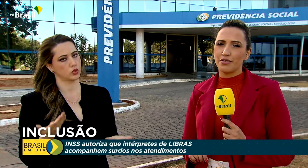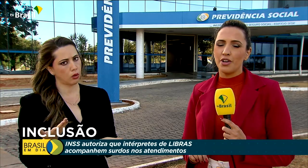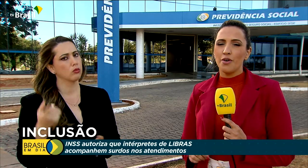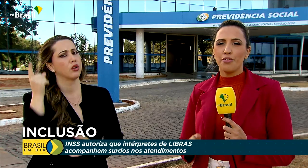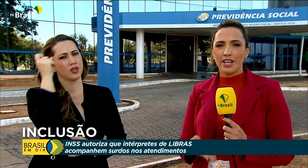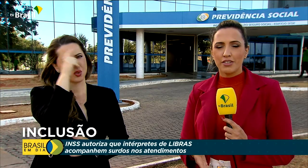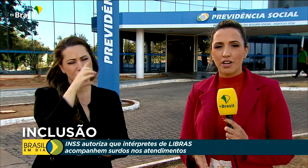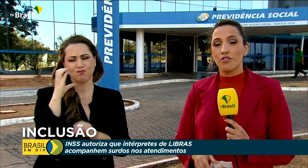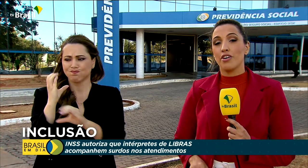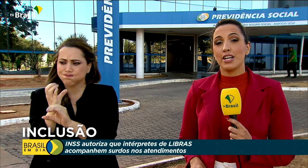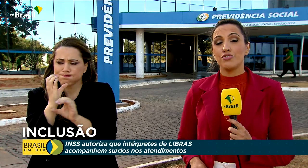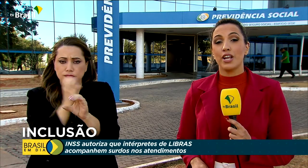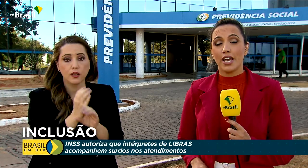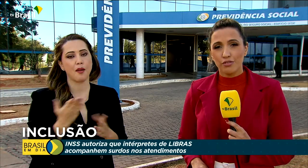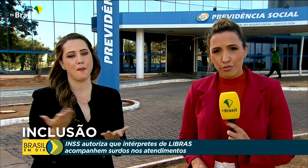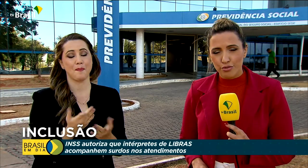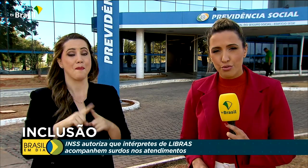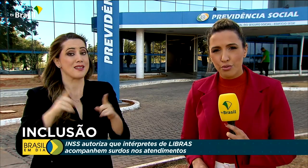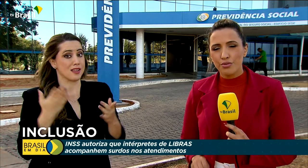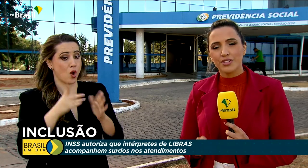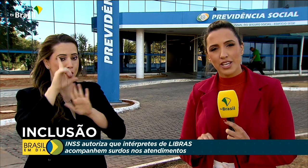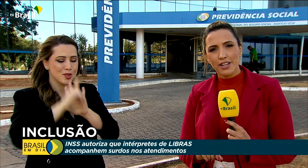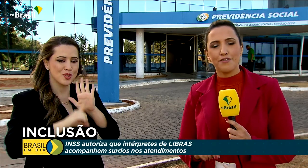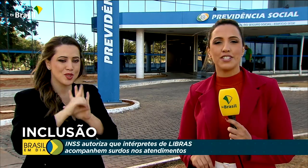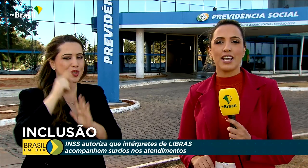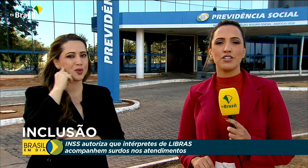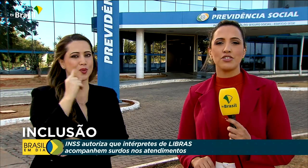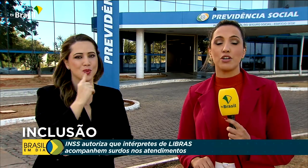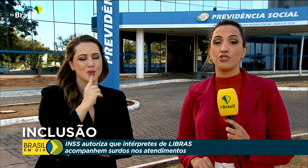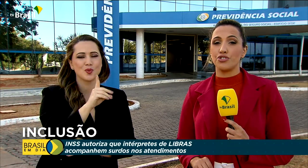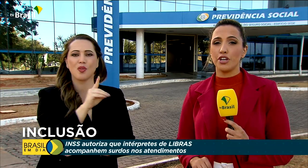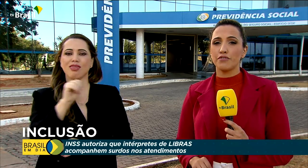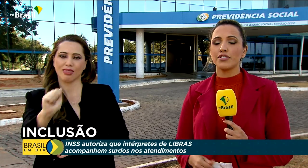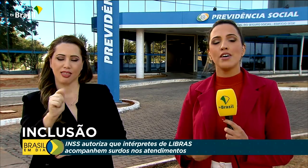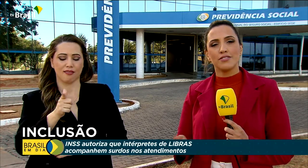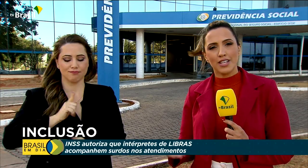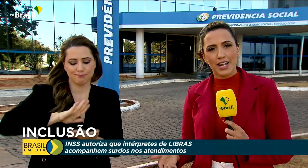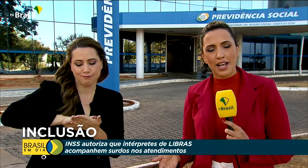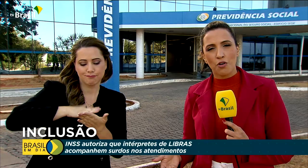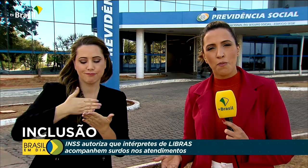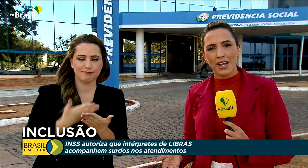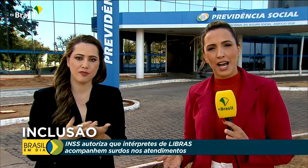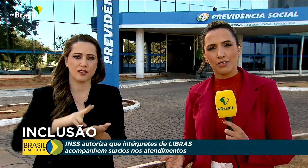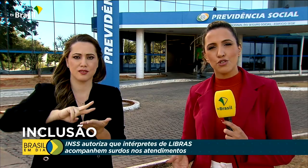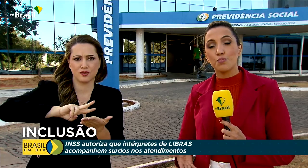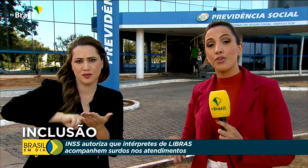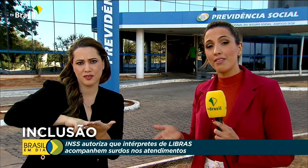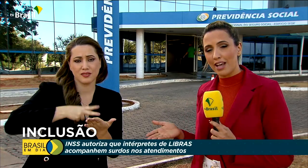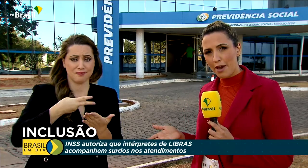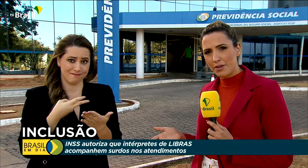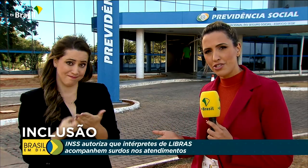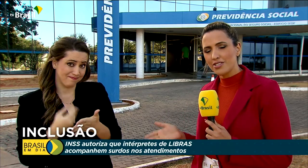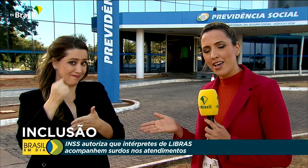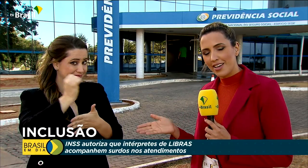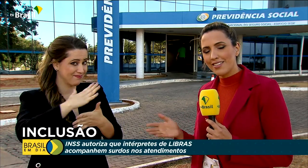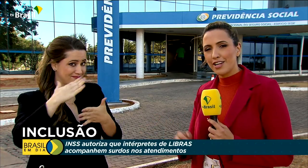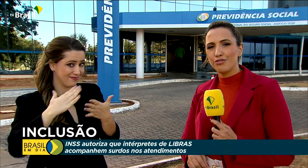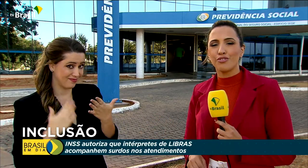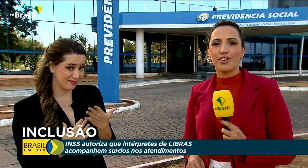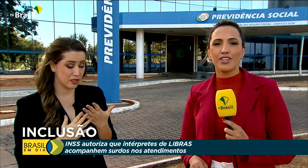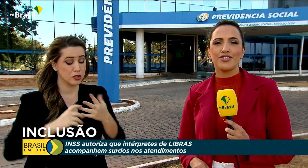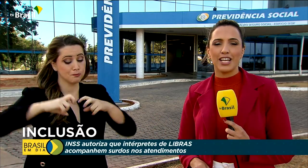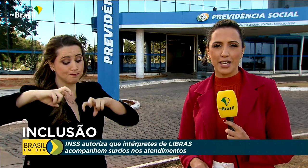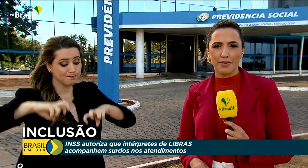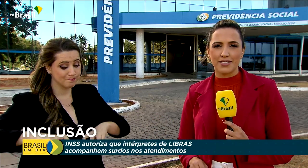difícil. Por isso, agora, direito dos surdos e deficientes auditivos serem acompanhados por intérpretes e